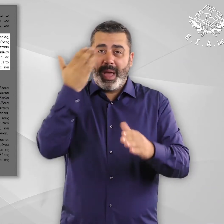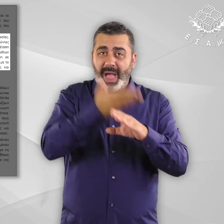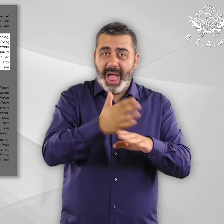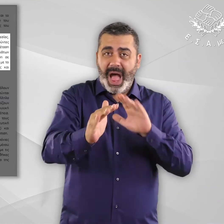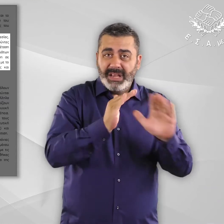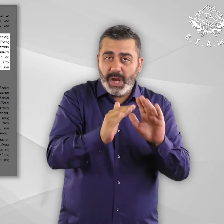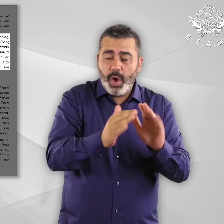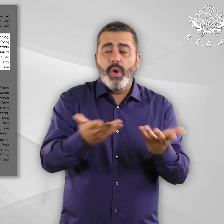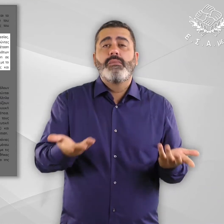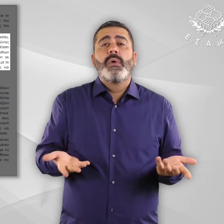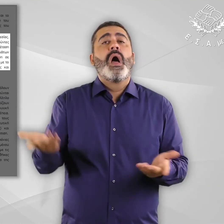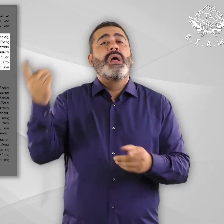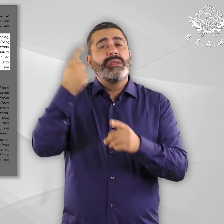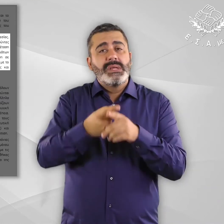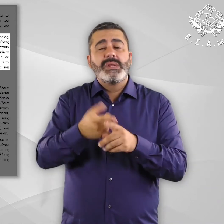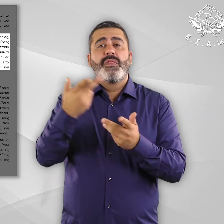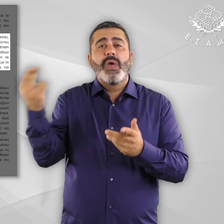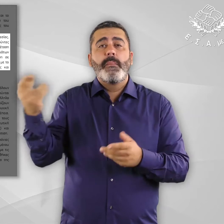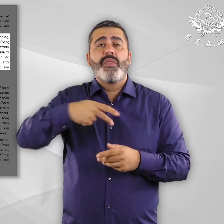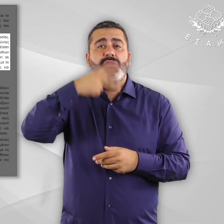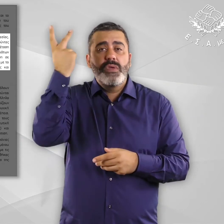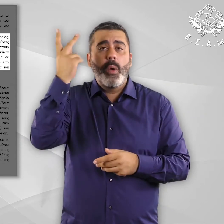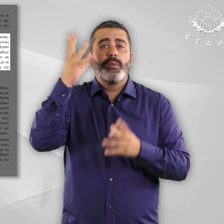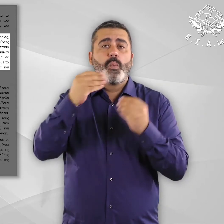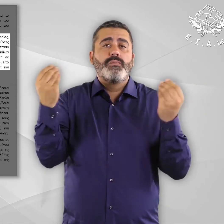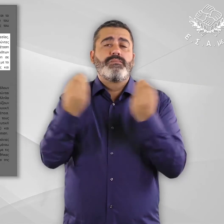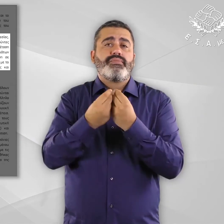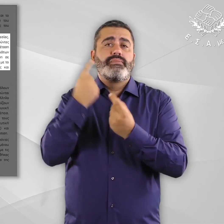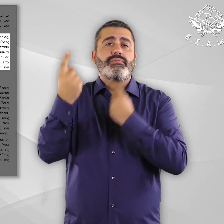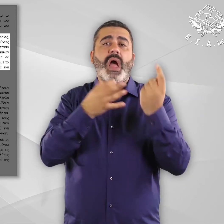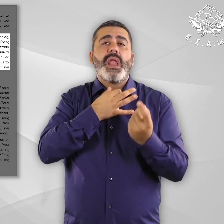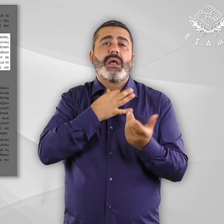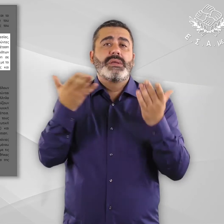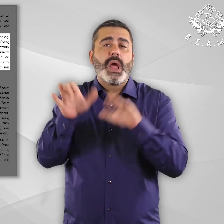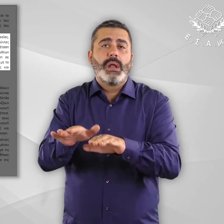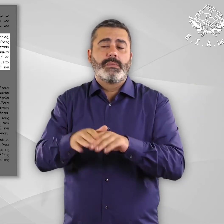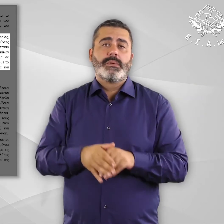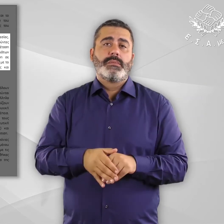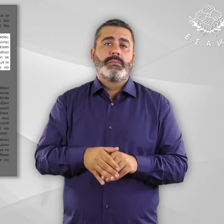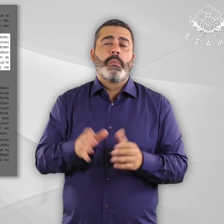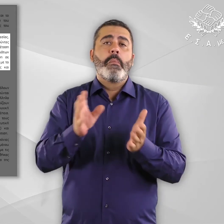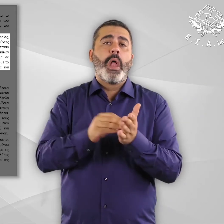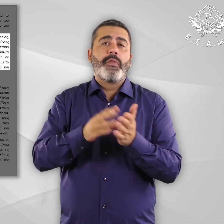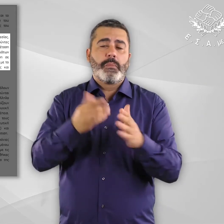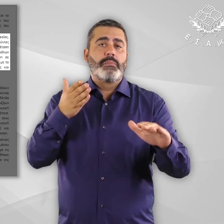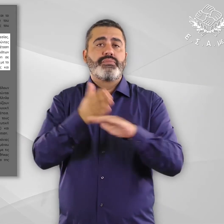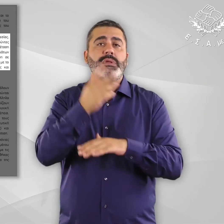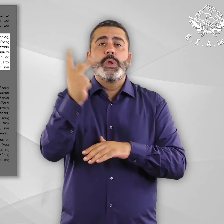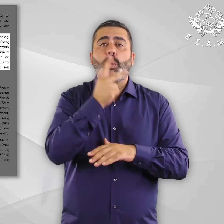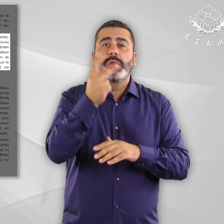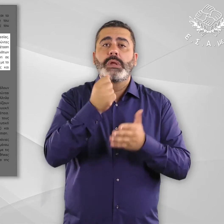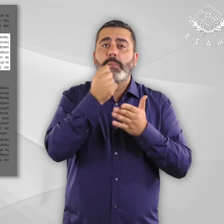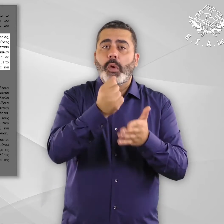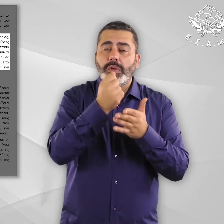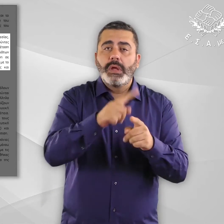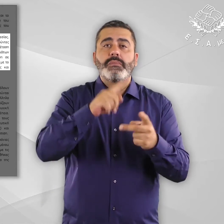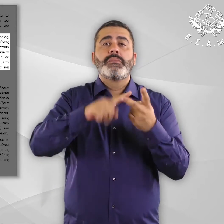αιτημάτων ασύλου, αλλά και για την εξασφάλιση δικαιωμάτων που συνδέονται με βασικές ανάγκες, με την πρόσβαση σε κοινωνικές παροχές